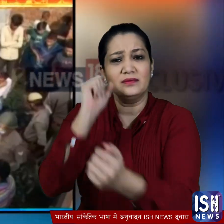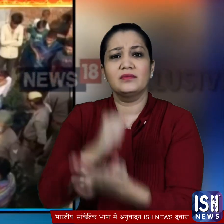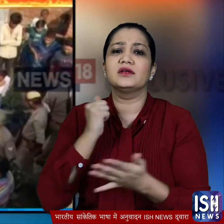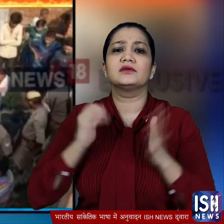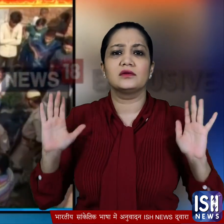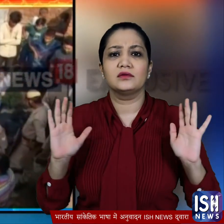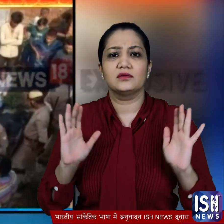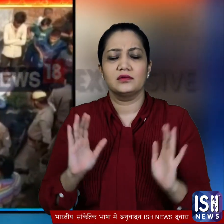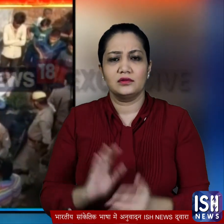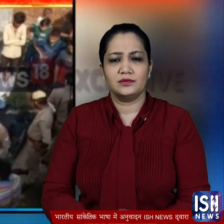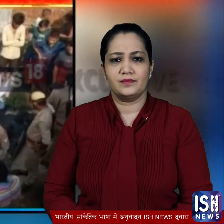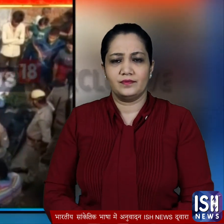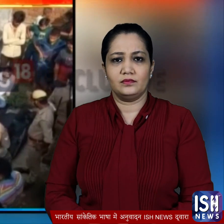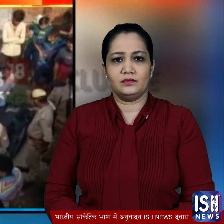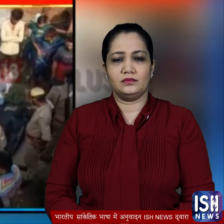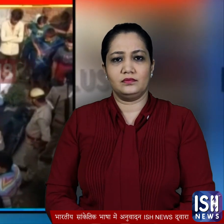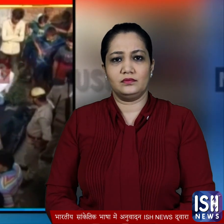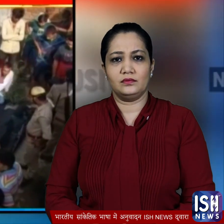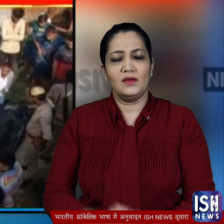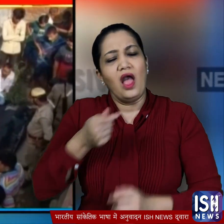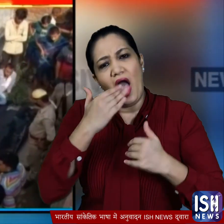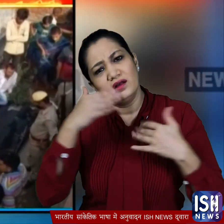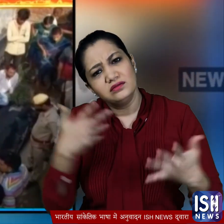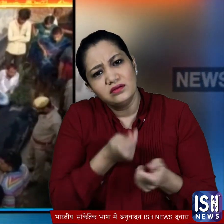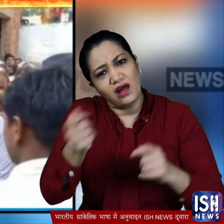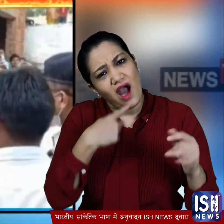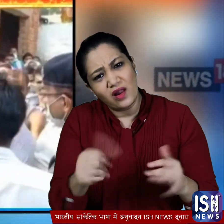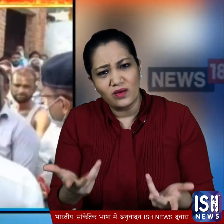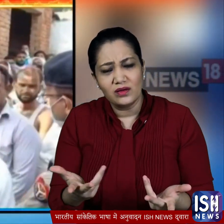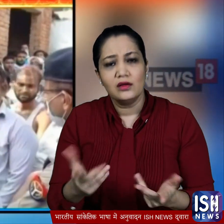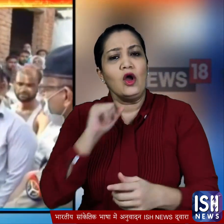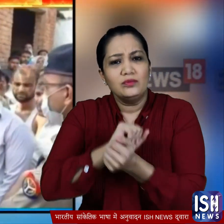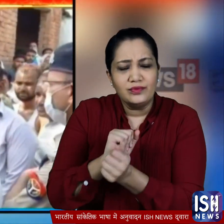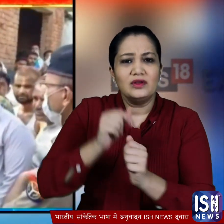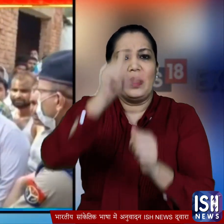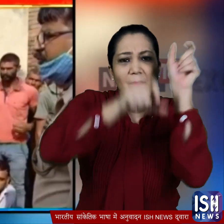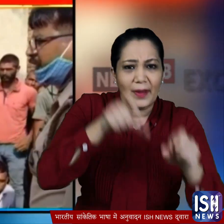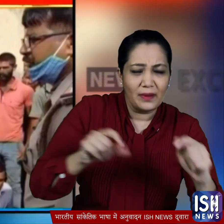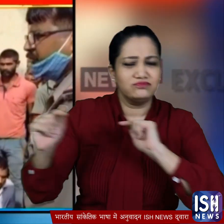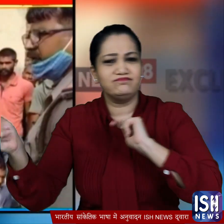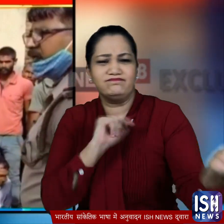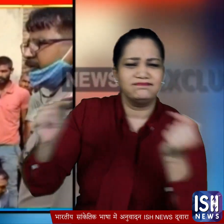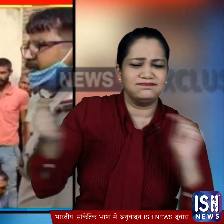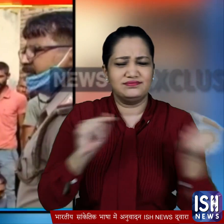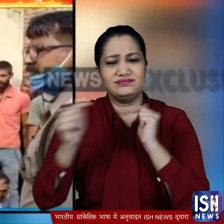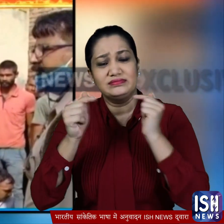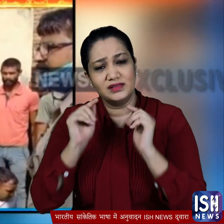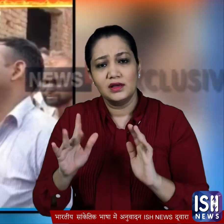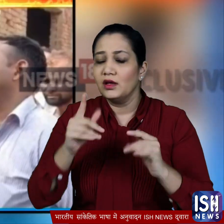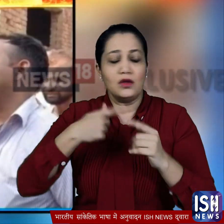काफी देड़ तक पुलिस वालों और इलाके के लोगों के बीच बहस छिड़ी रही लेकिन वो